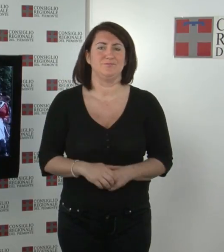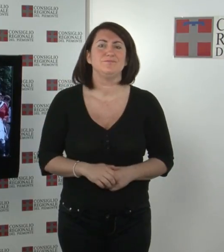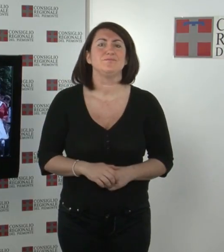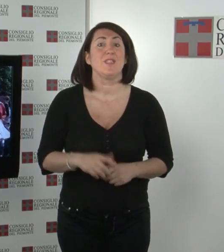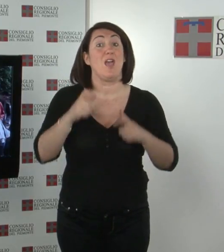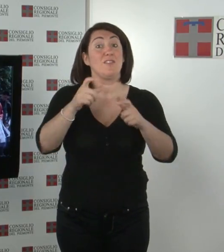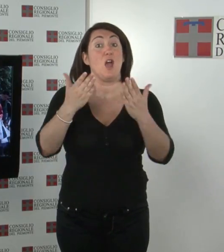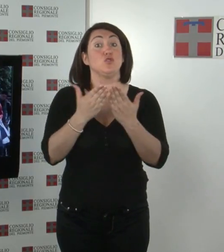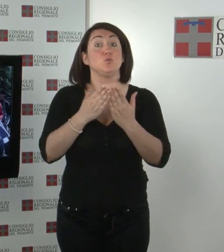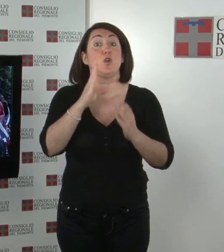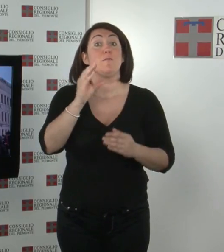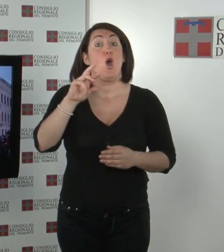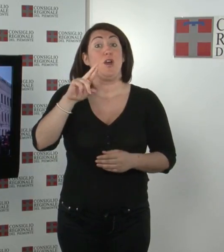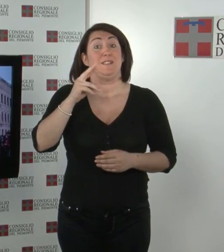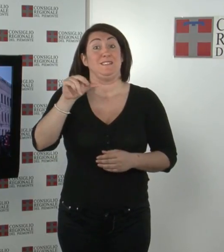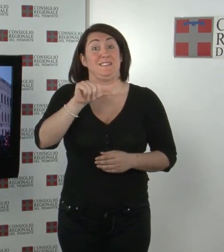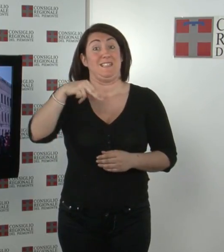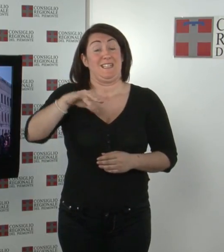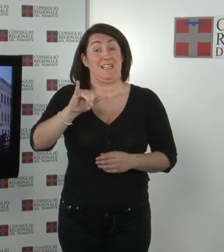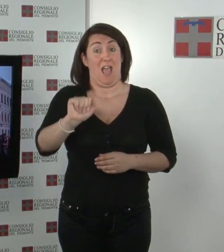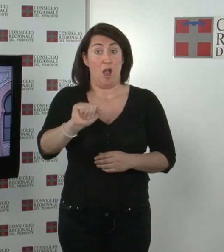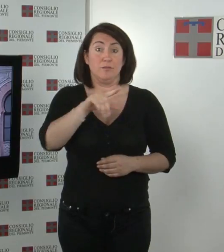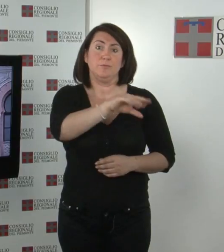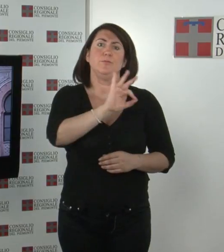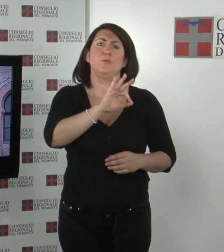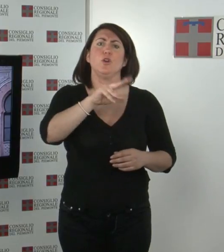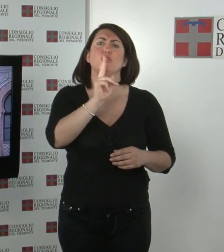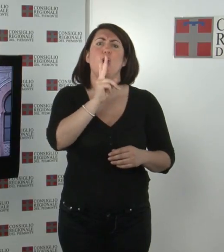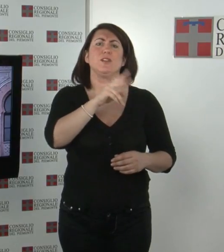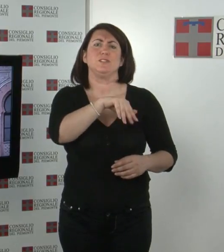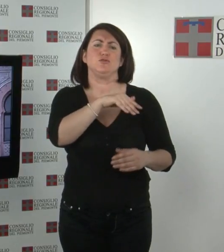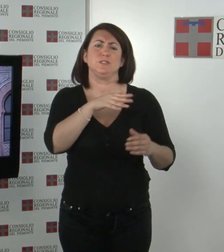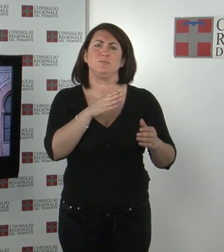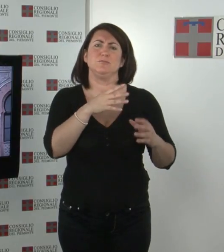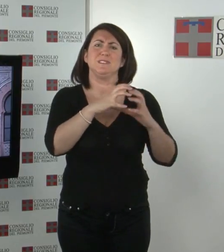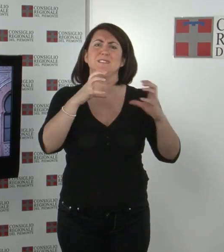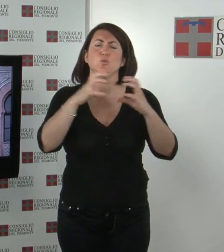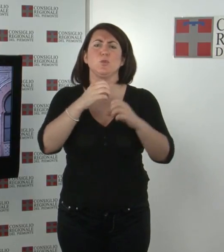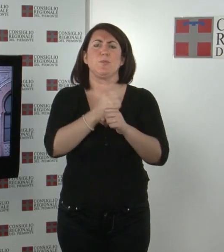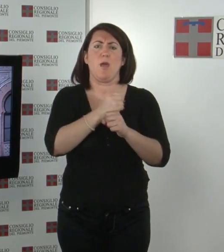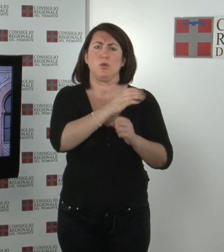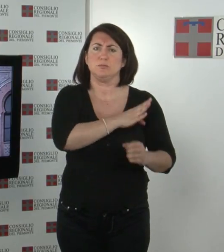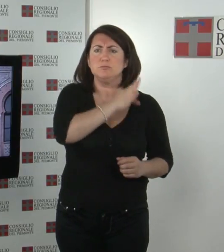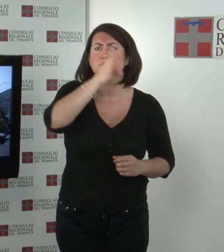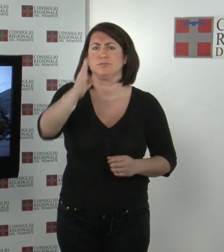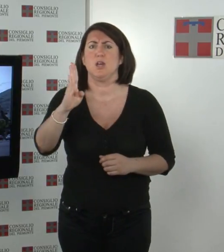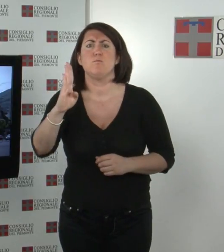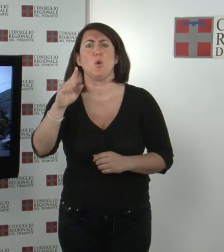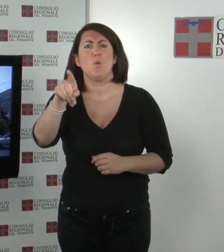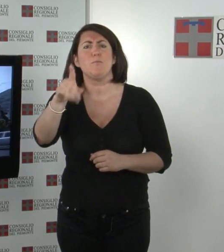di 12 istituti superiori piemontesi in Bosnia e Herzegovina visitano alcuni luoghi simbolo del conflitto nell'ex Jugoslavia, a